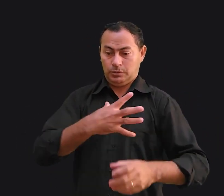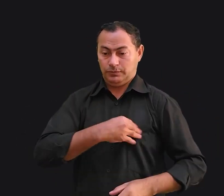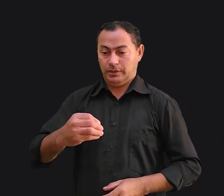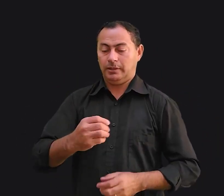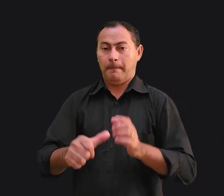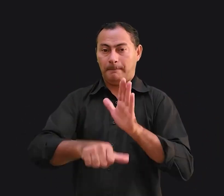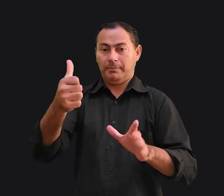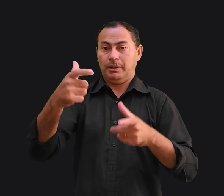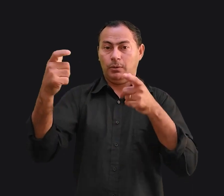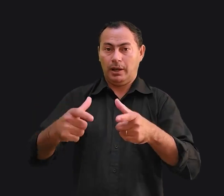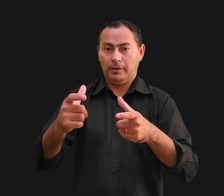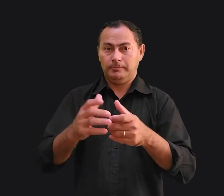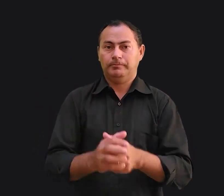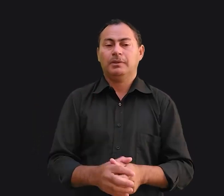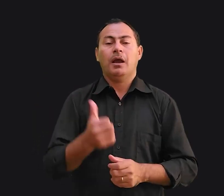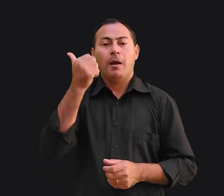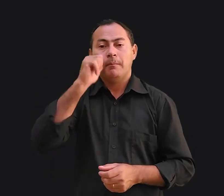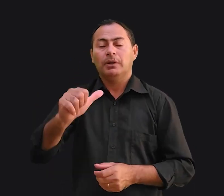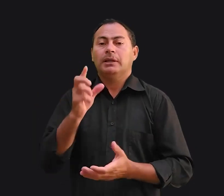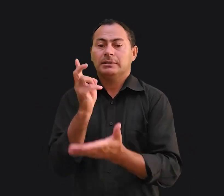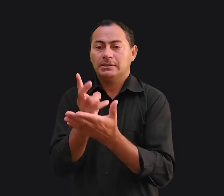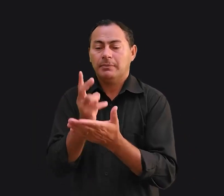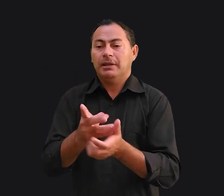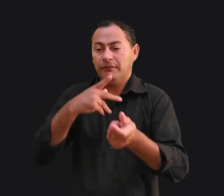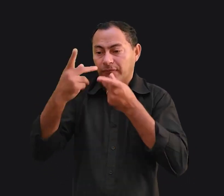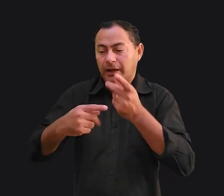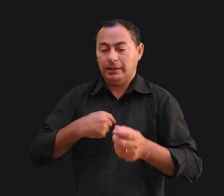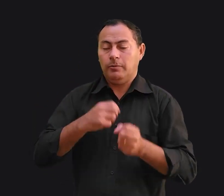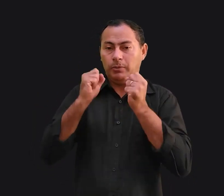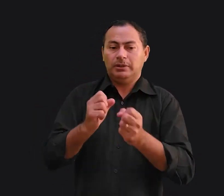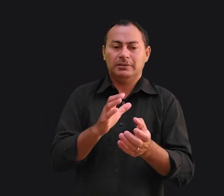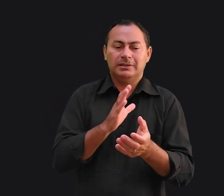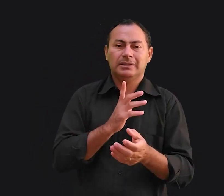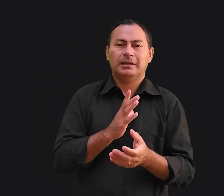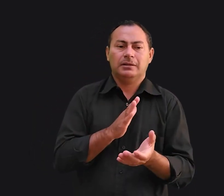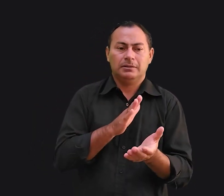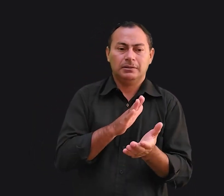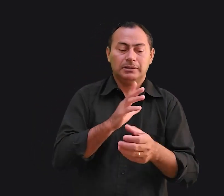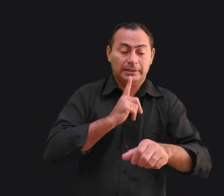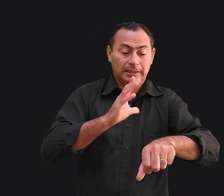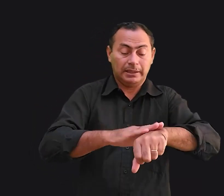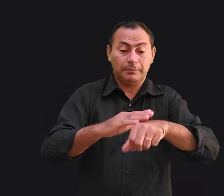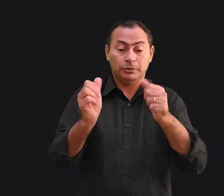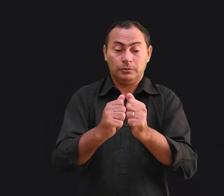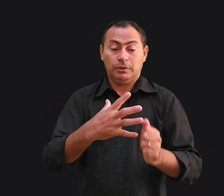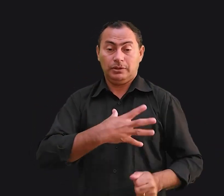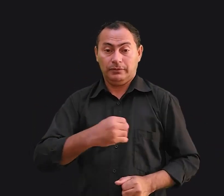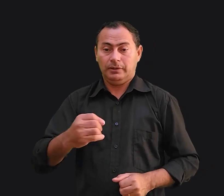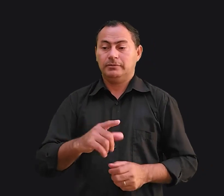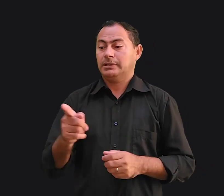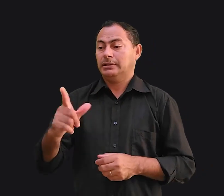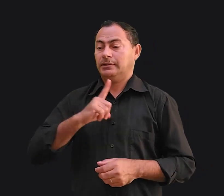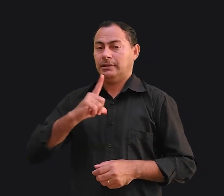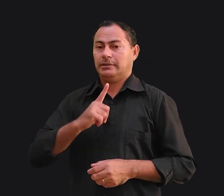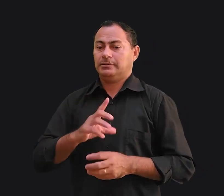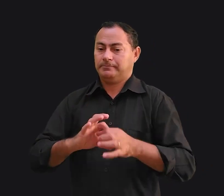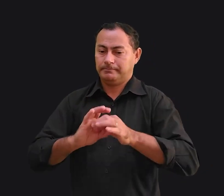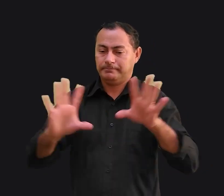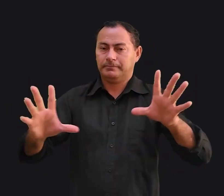filhos em primeiro lugar. Minha mulher sempre disse que eu poderia gastar um determinado tempo com meus filhos e se ela tivesse disposição